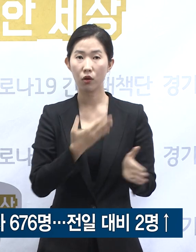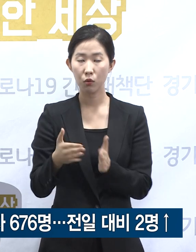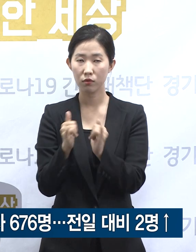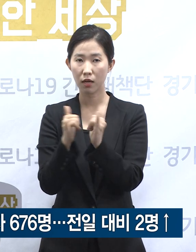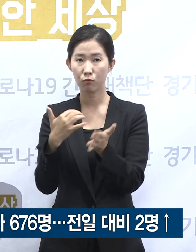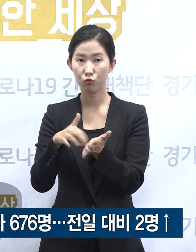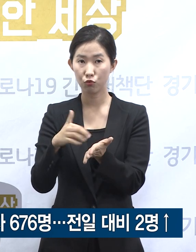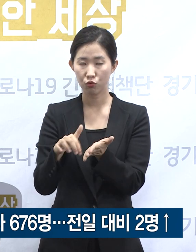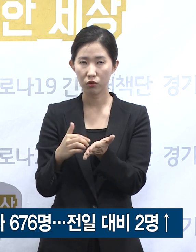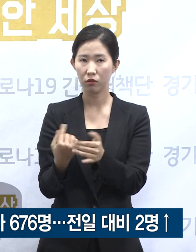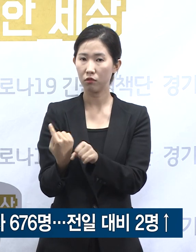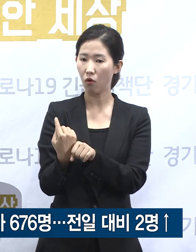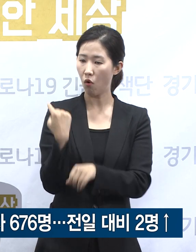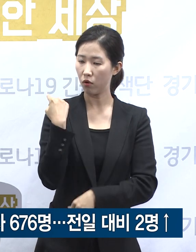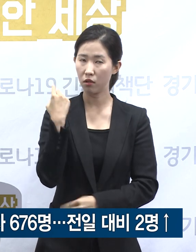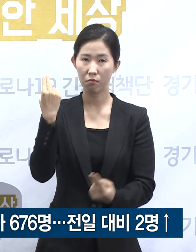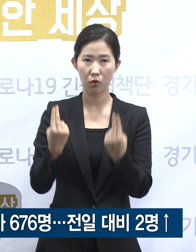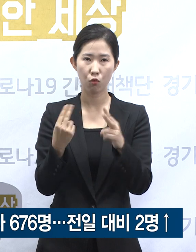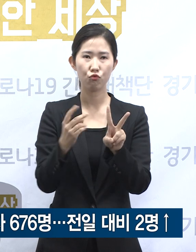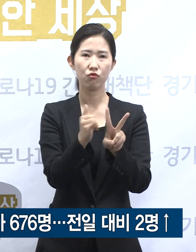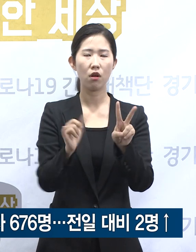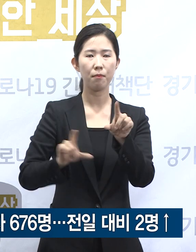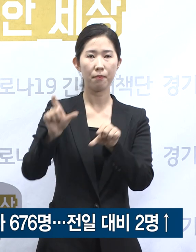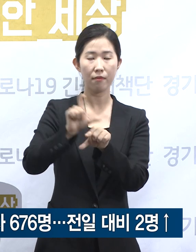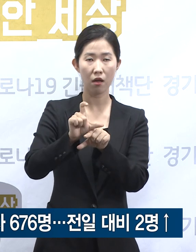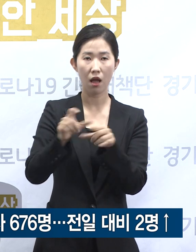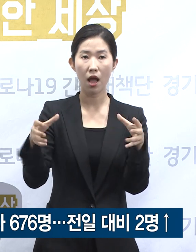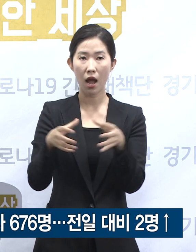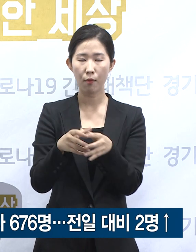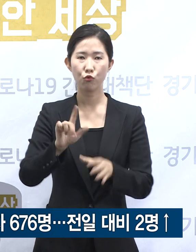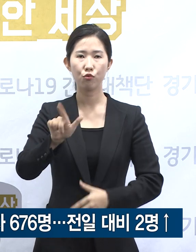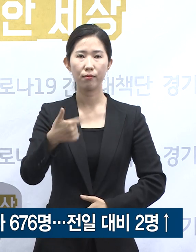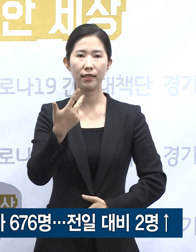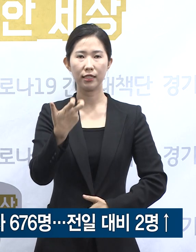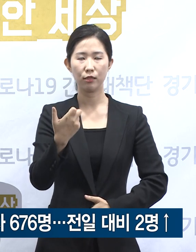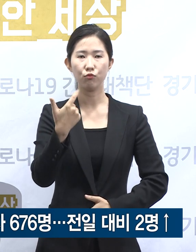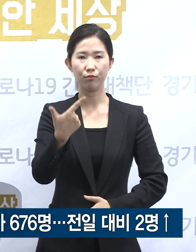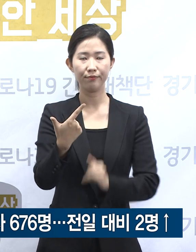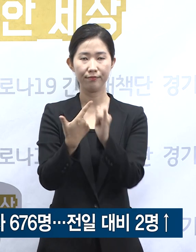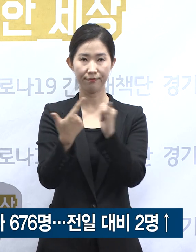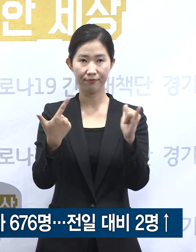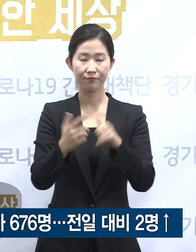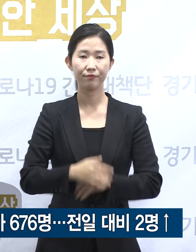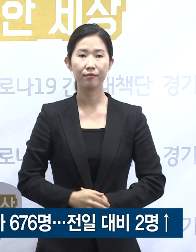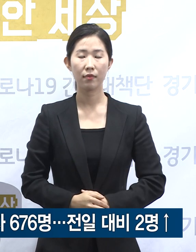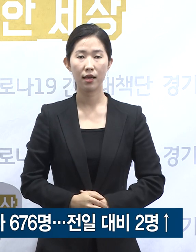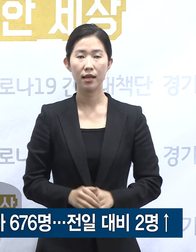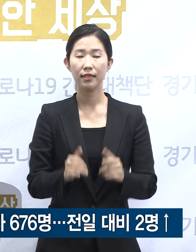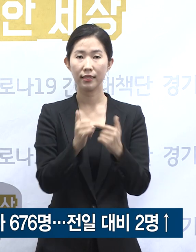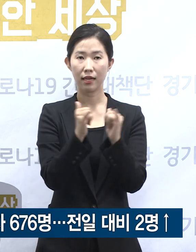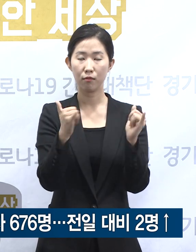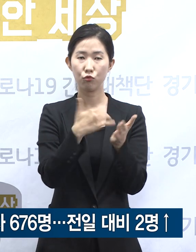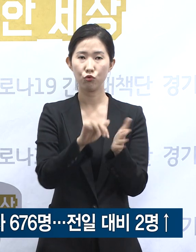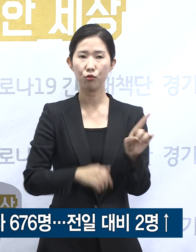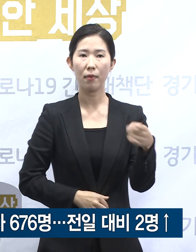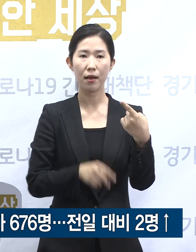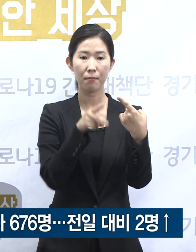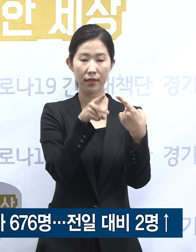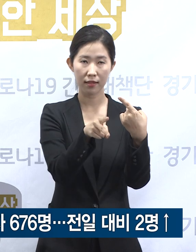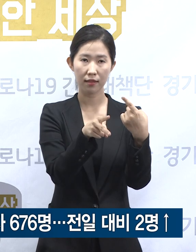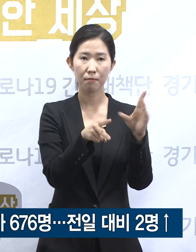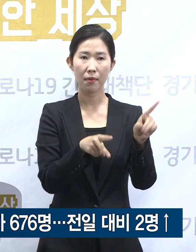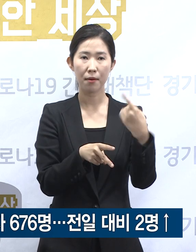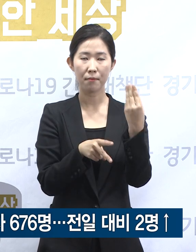전일 오전 0시 대비 2명이 증가한 총 676명입니다. 인구 100만 명당 확진자 발생 수는